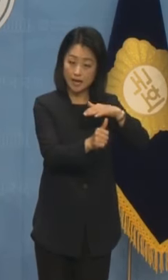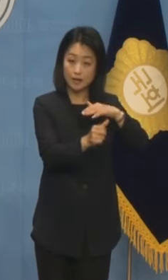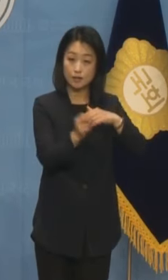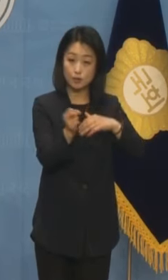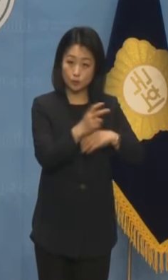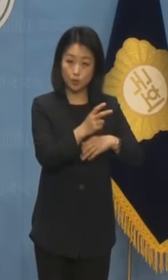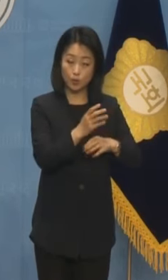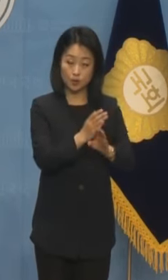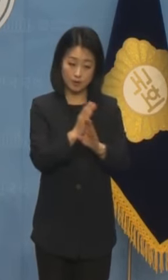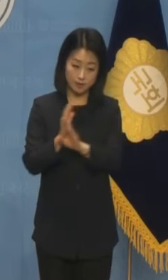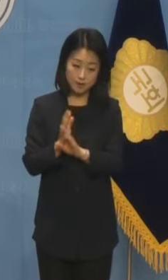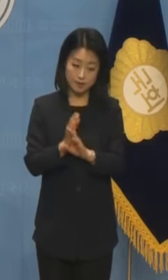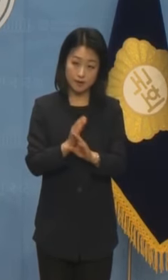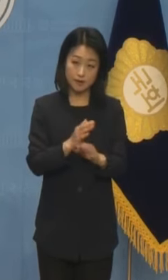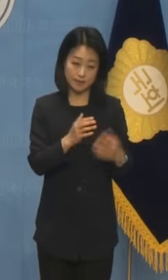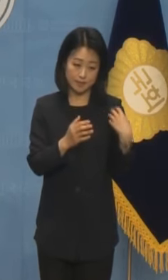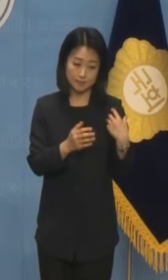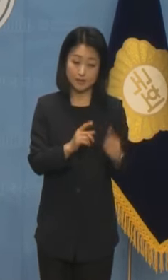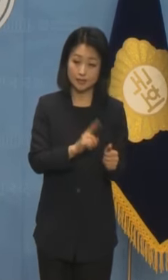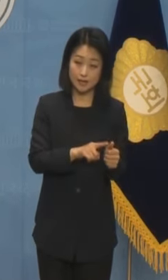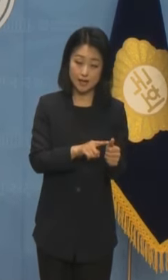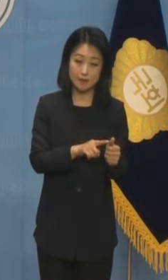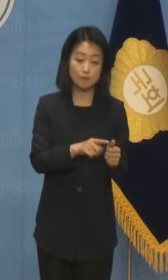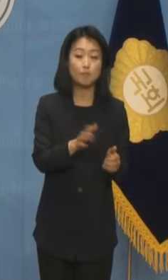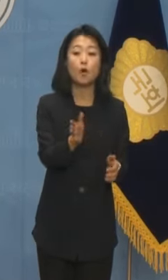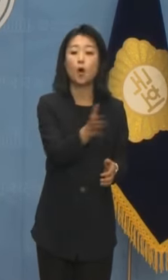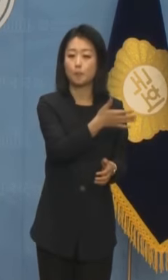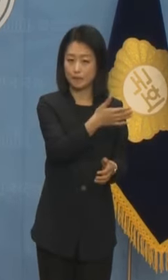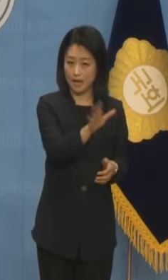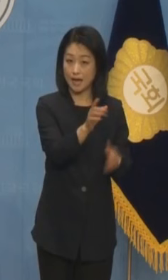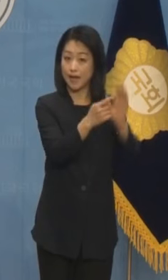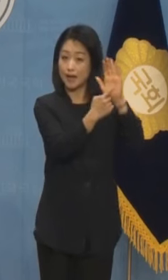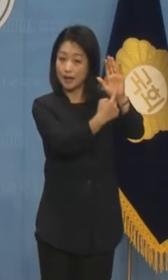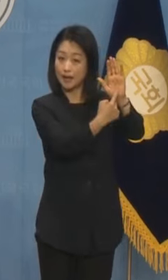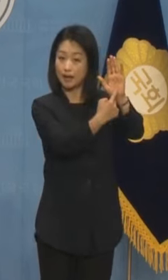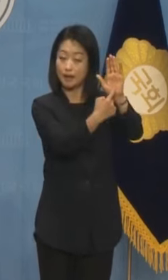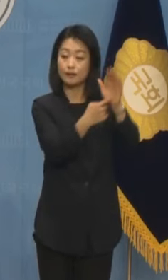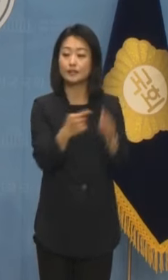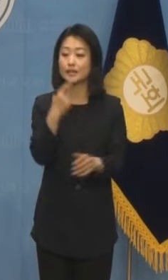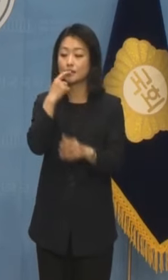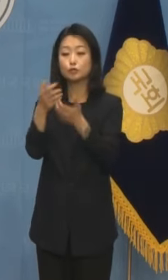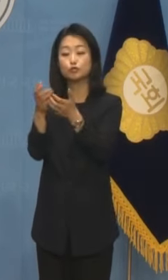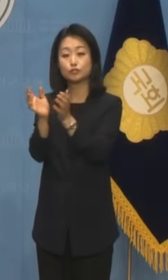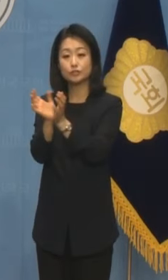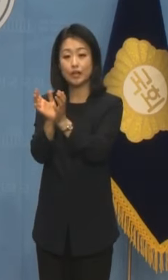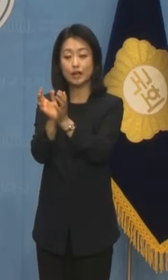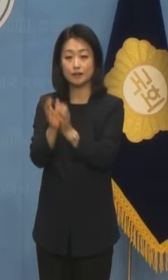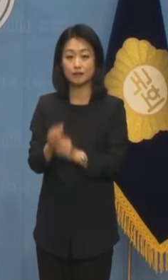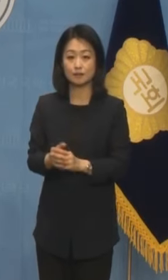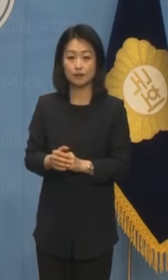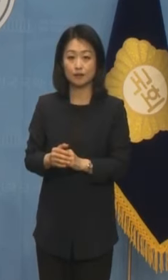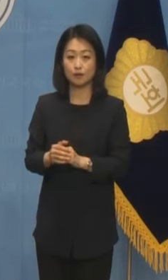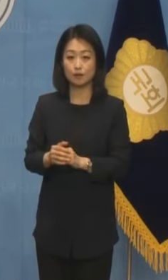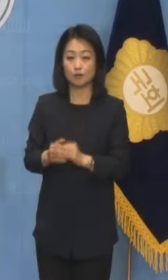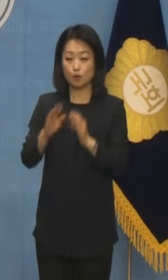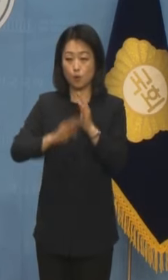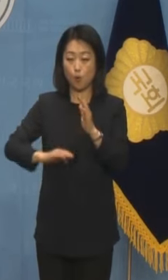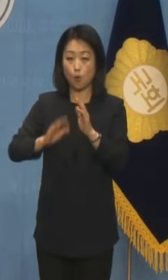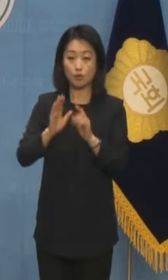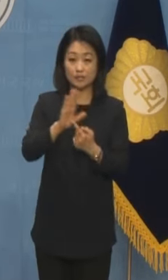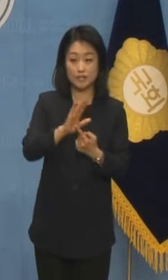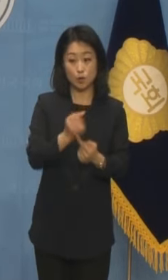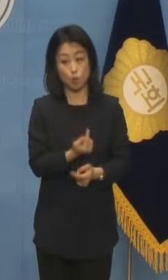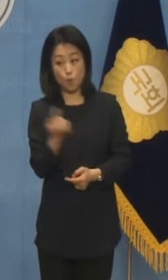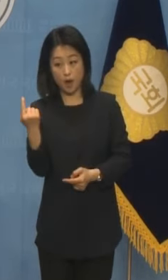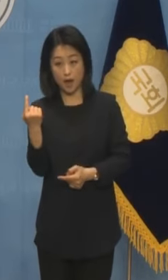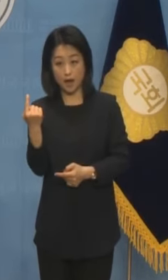라인이라든지 하는 건 없다라고 했고 민주당도 비공식 채널이 가동된 바